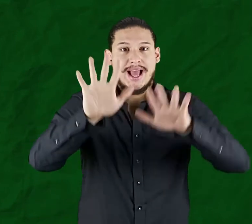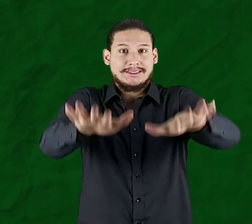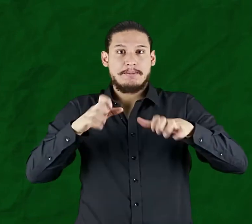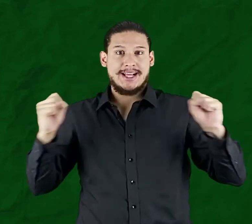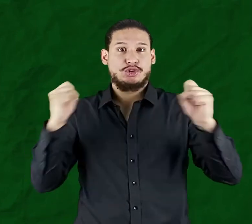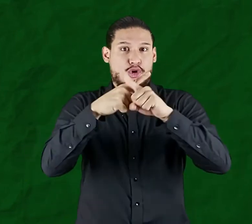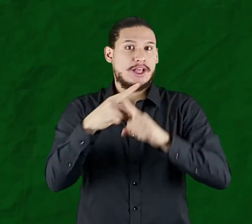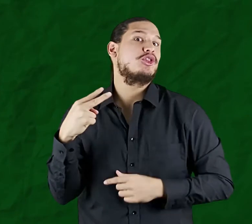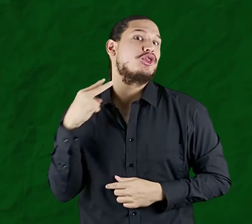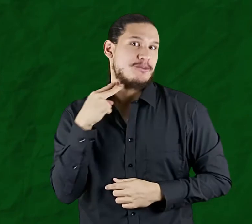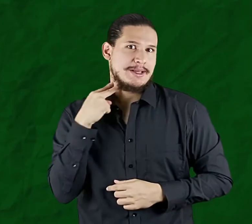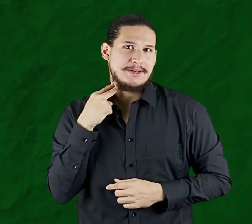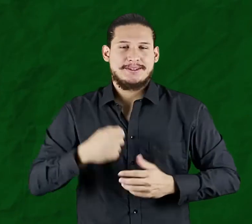que se llevará a cabo en noviembre.